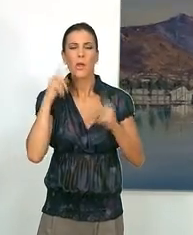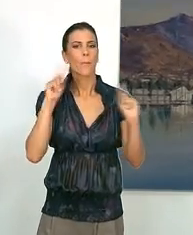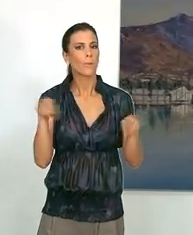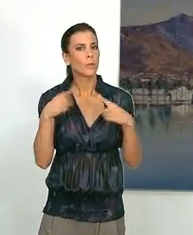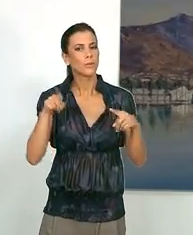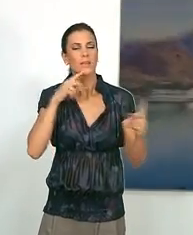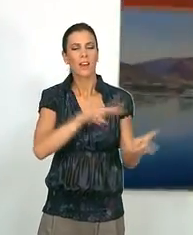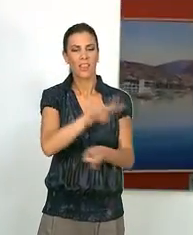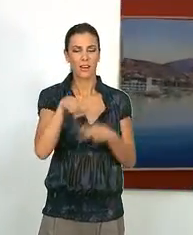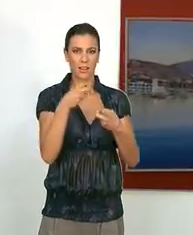y reciclaje.